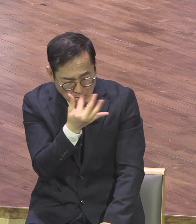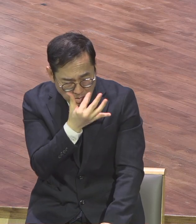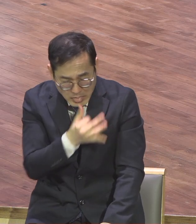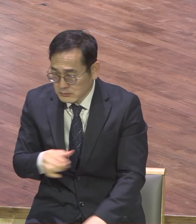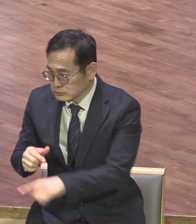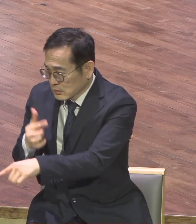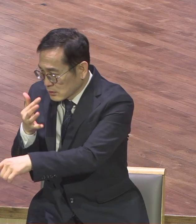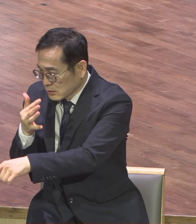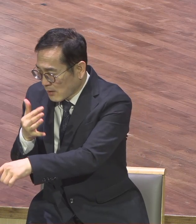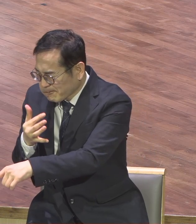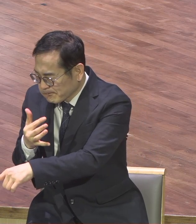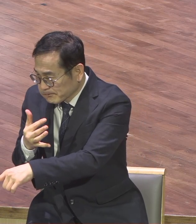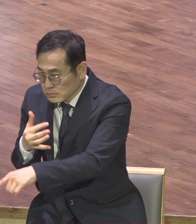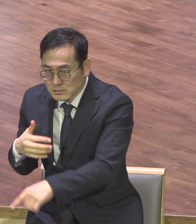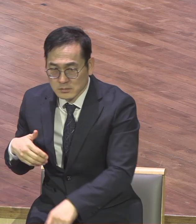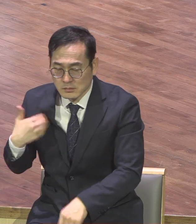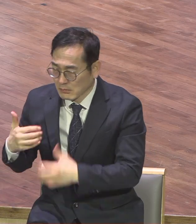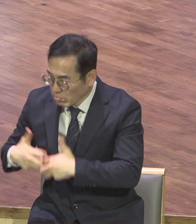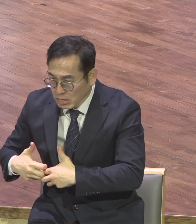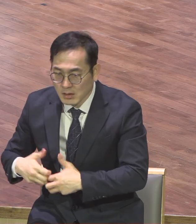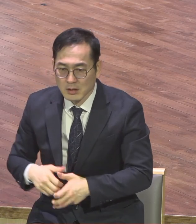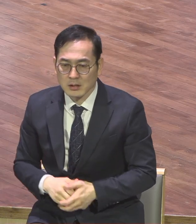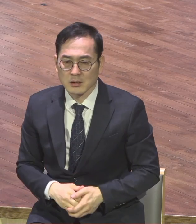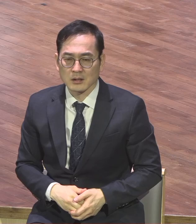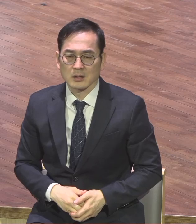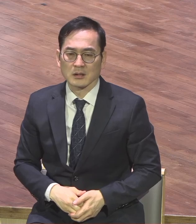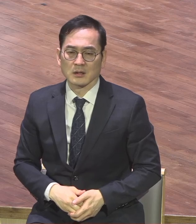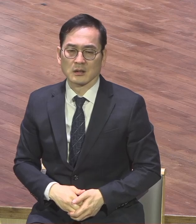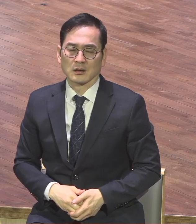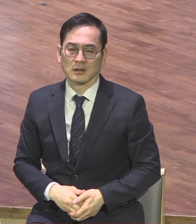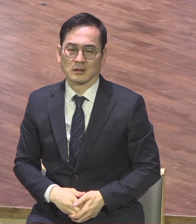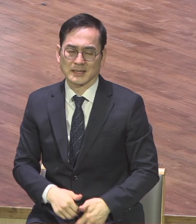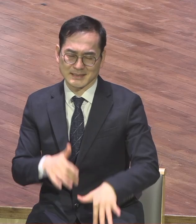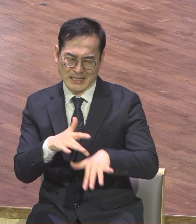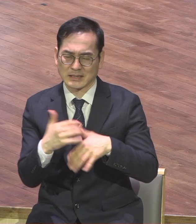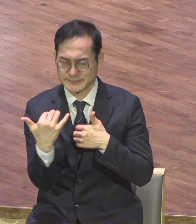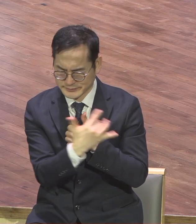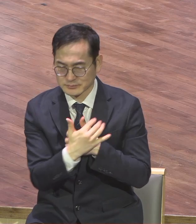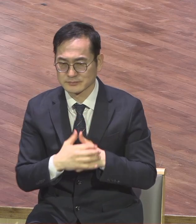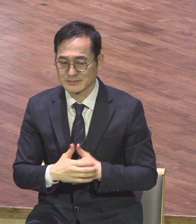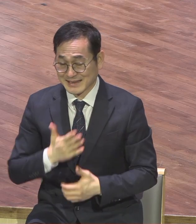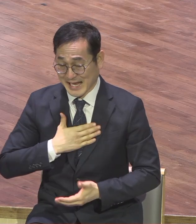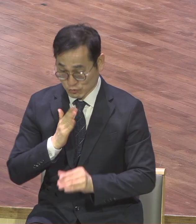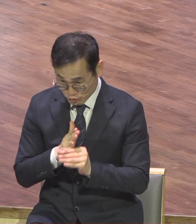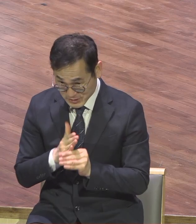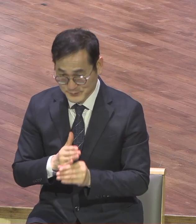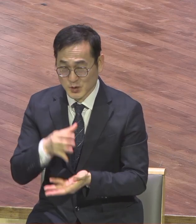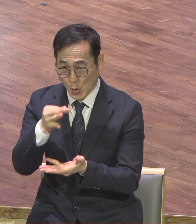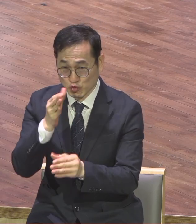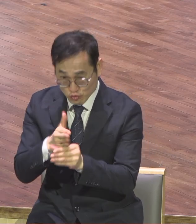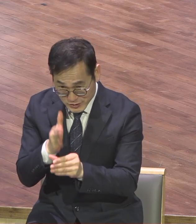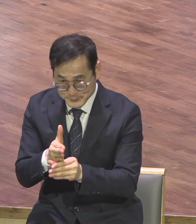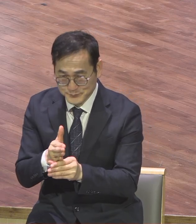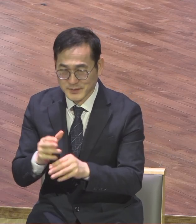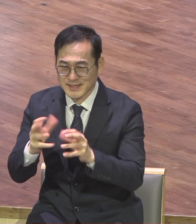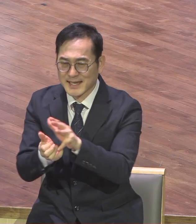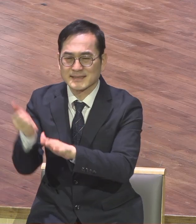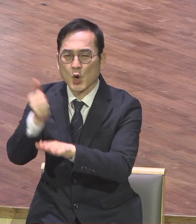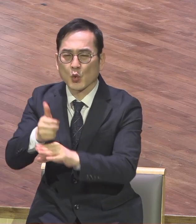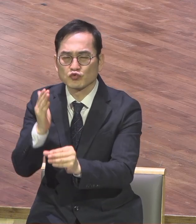그래서 상세기 3장의 나중심 6장의 물질 중심 상세기 11장의 세상 성공 중심의 삶에